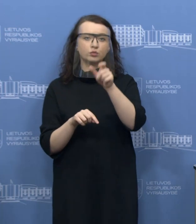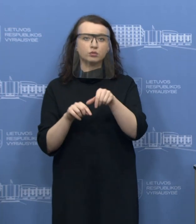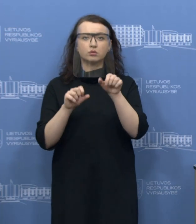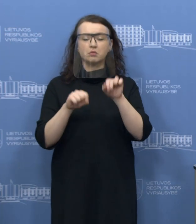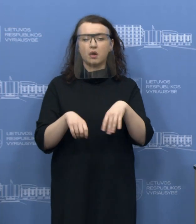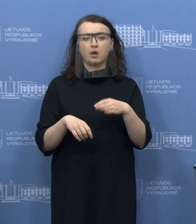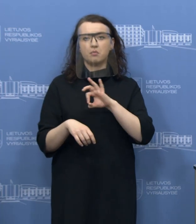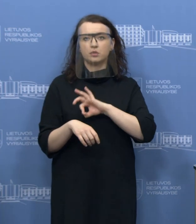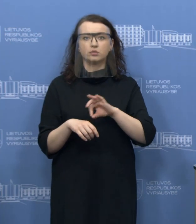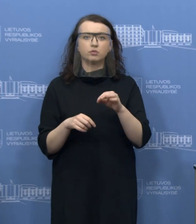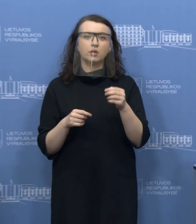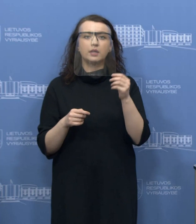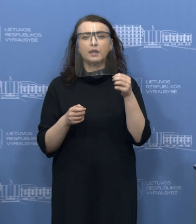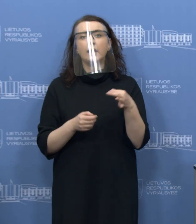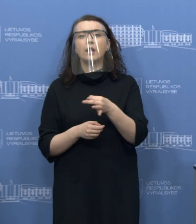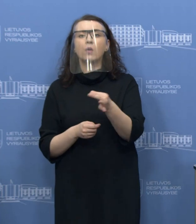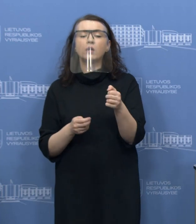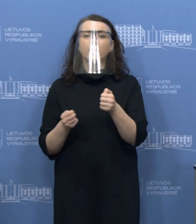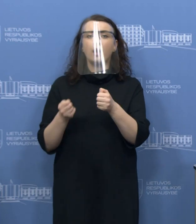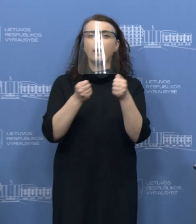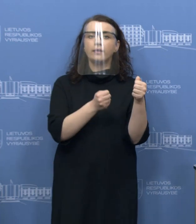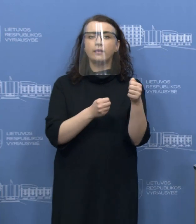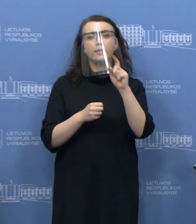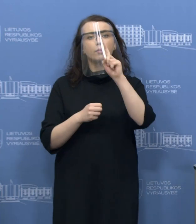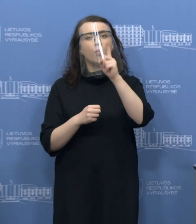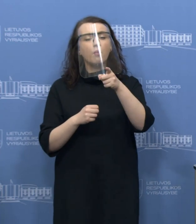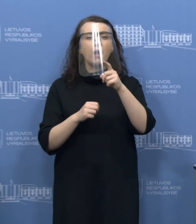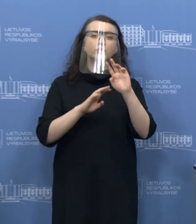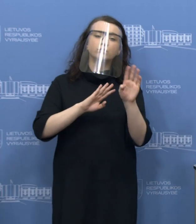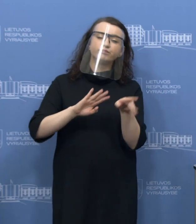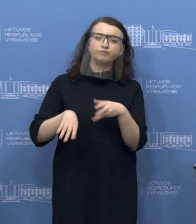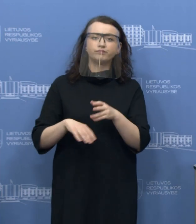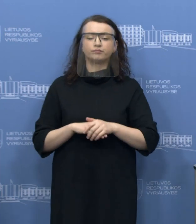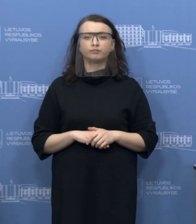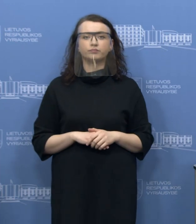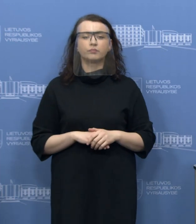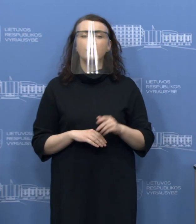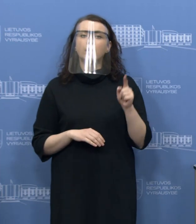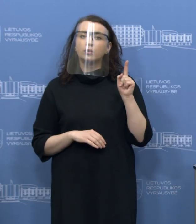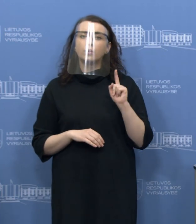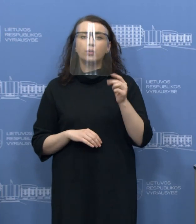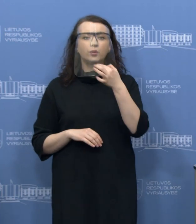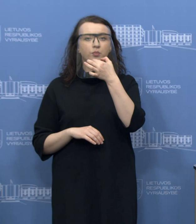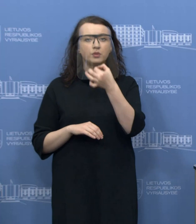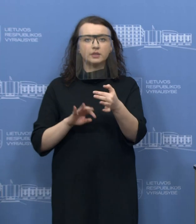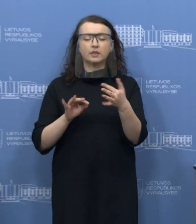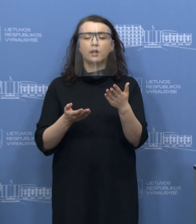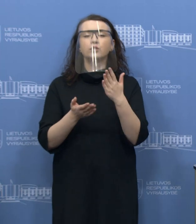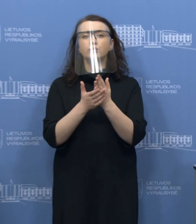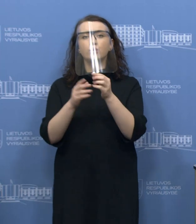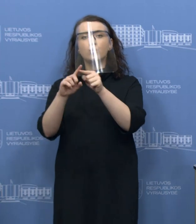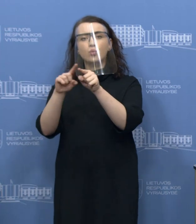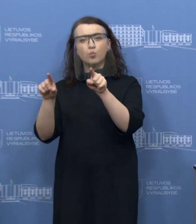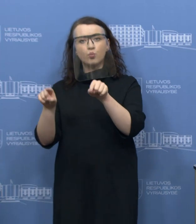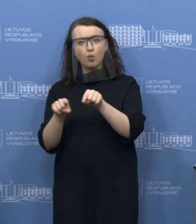kelionės kuponų. Tačiau, ką noriu pasakyti, kad vis dėl to nei kuponai, nei kitos alternatyvos